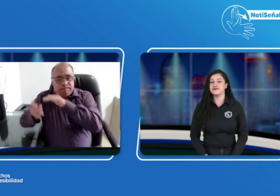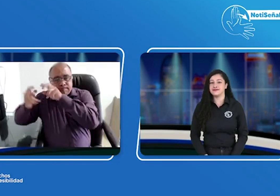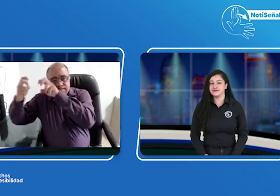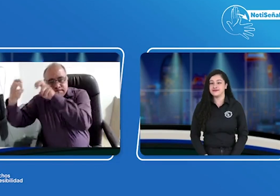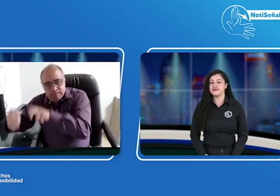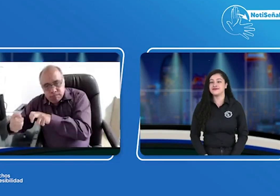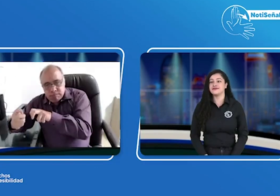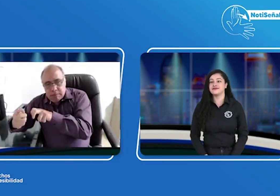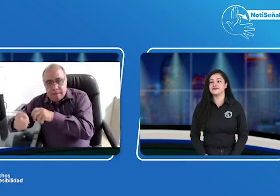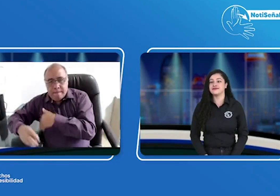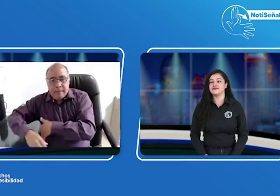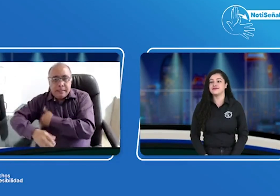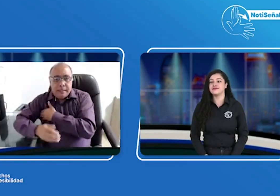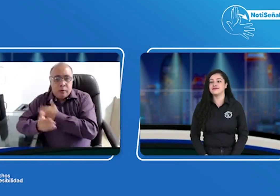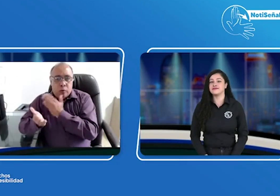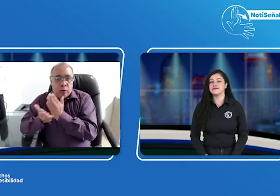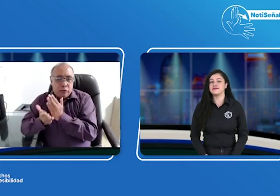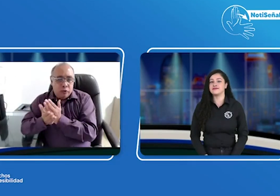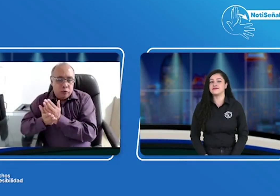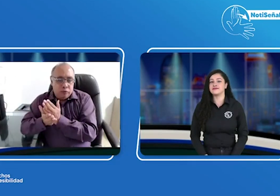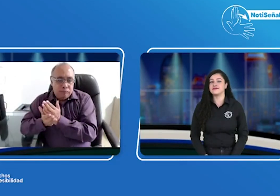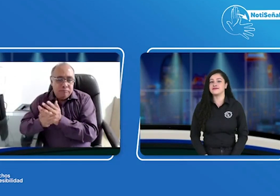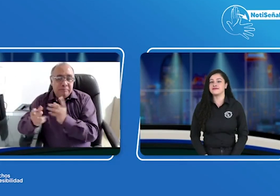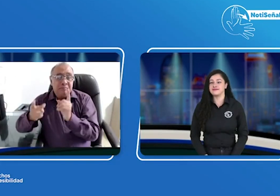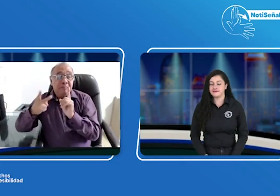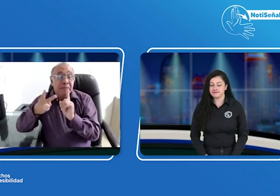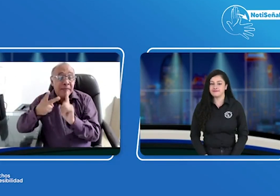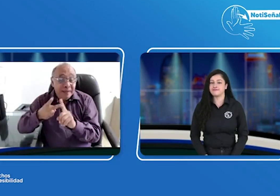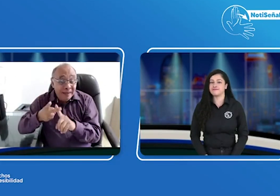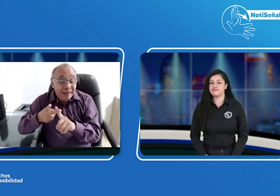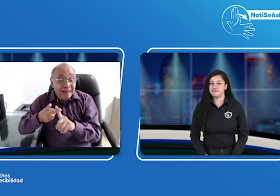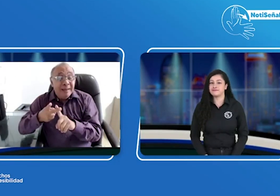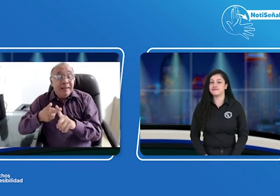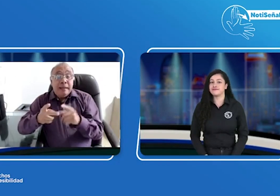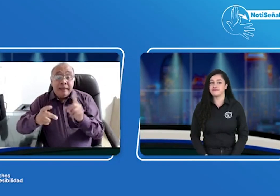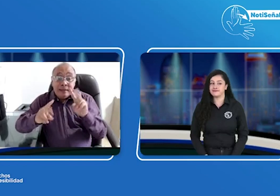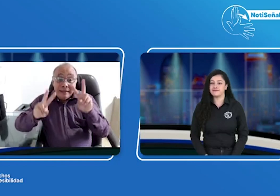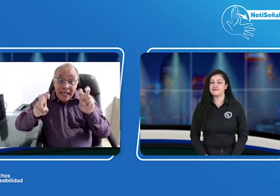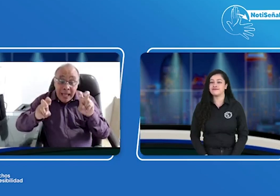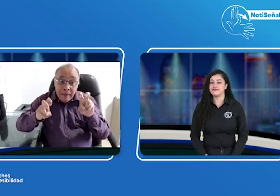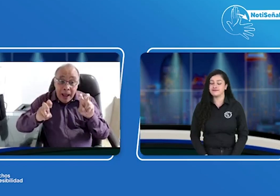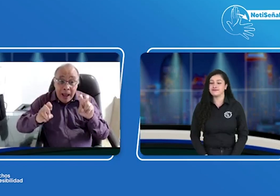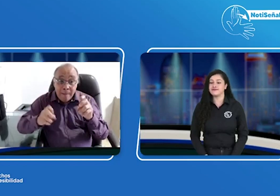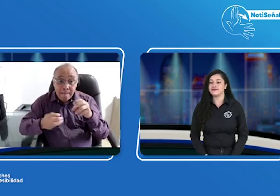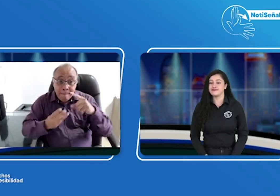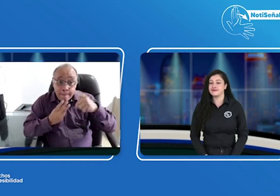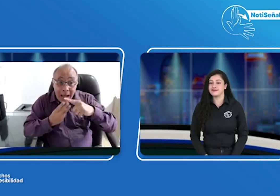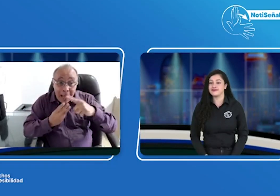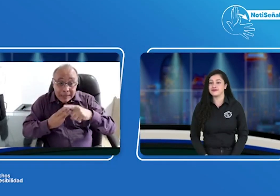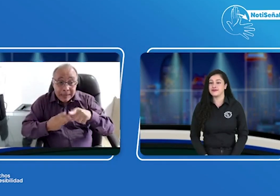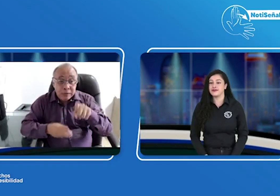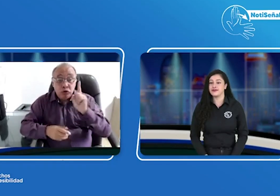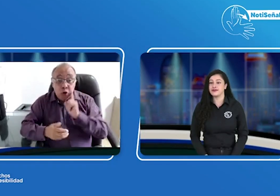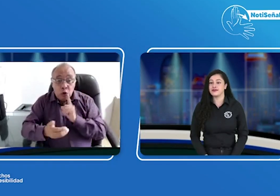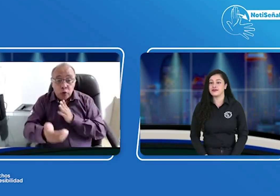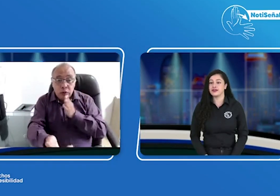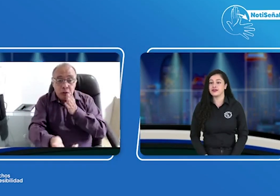este sumario estas pruebas para poderlas entregar al ministerio de educación y segundo frente